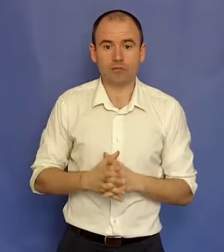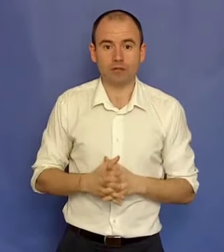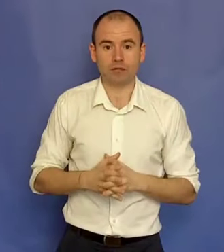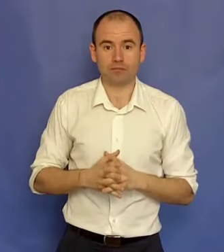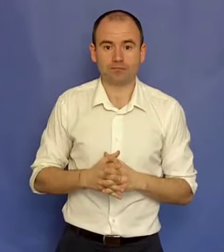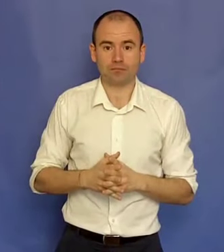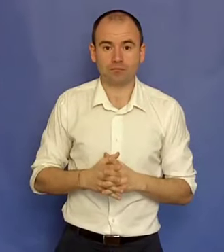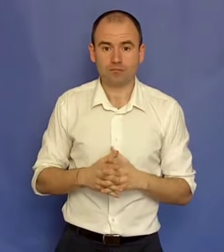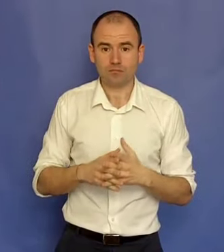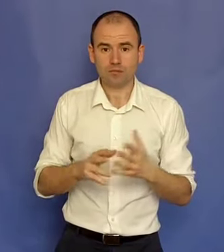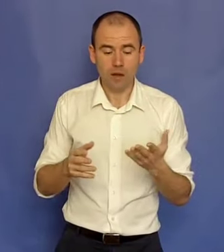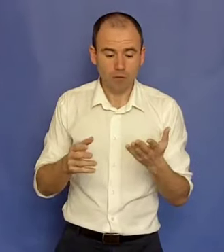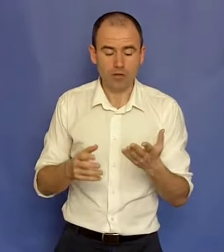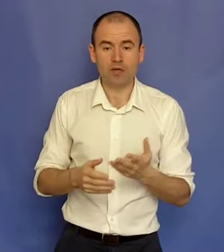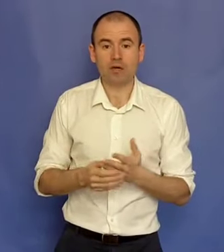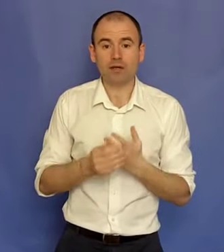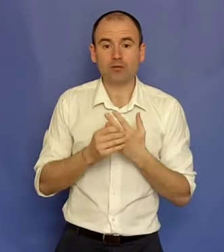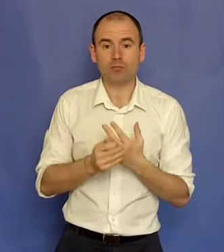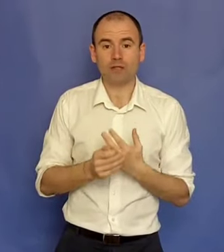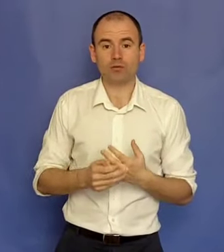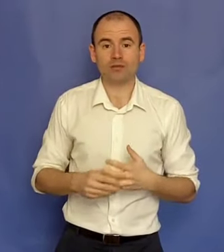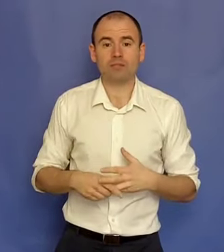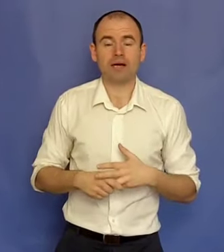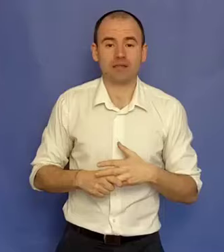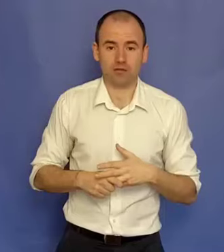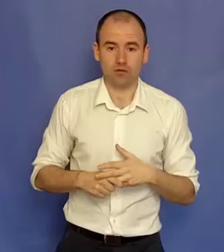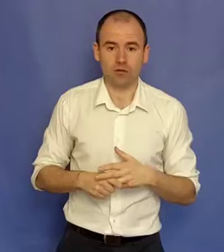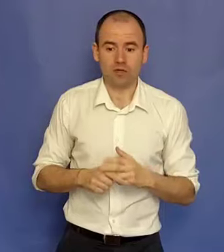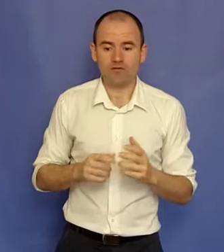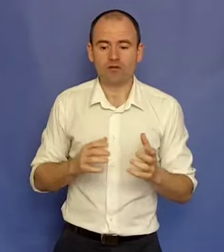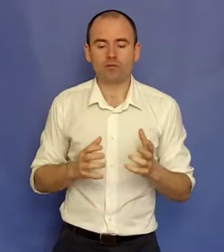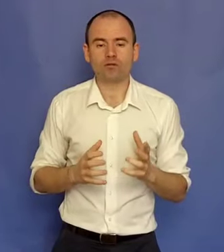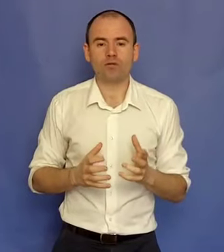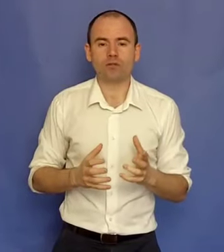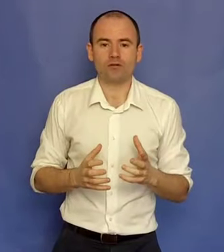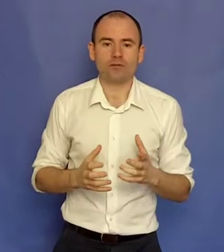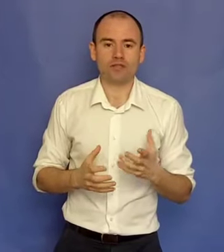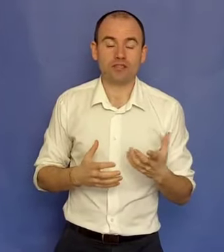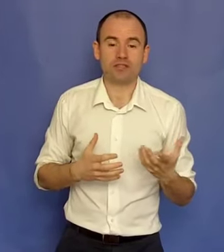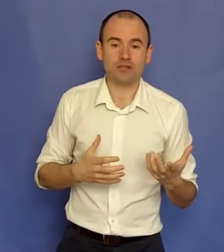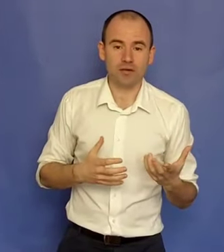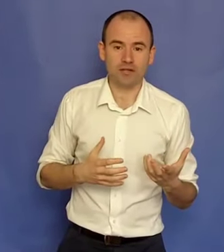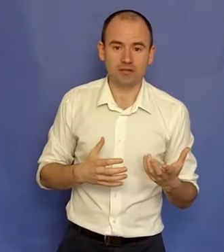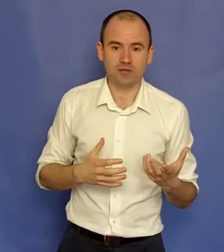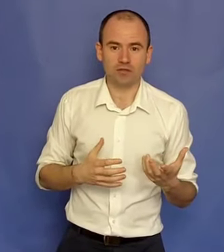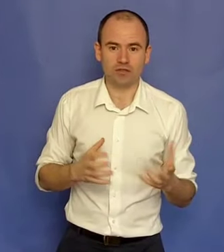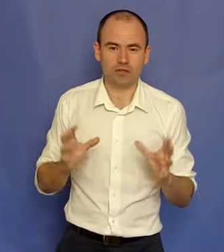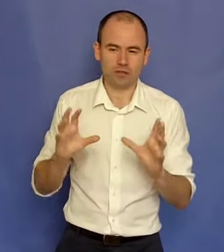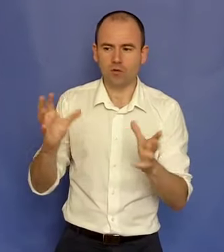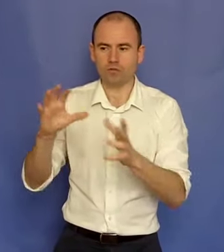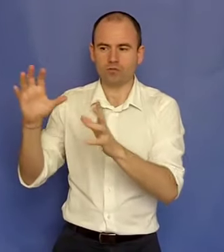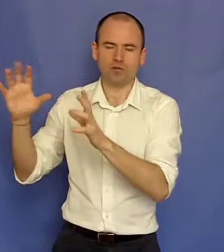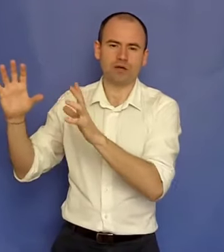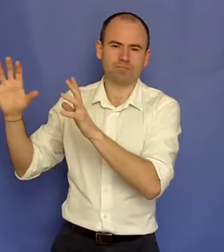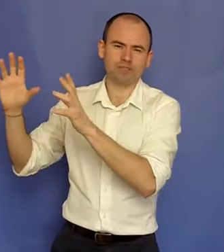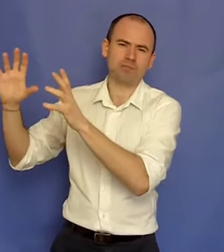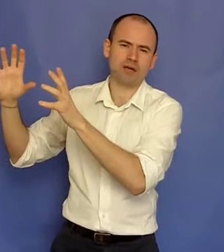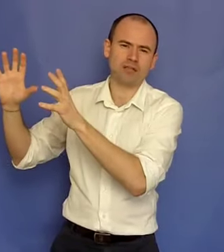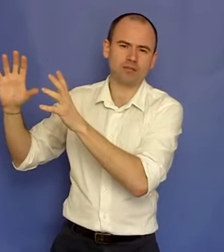expert. Apoi, pasul 4, este marketingul. Foarte multe lume înțelege greșit marketingul. Cred că așa o ceva separat de